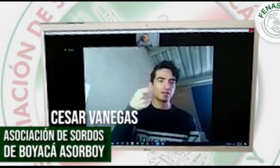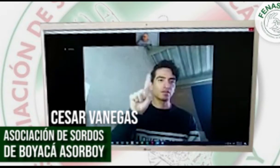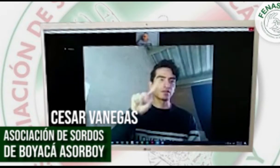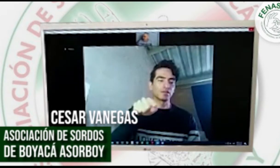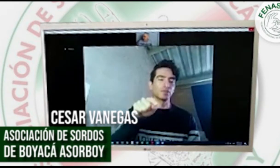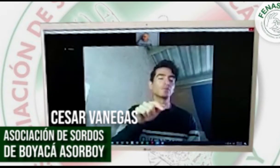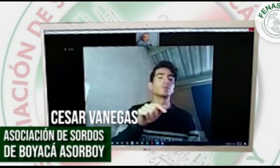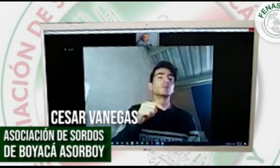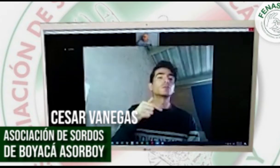Esta es mi seña.